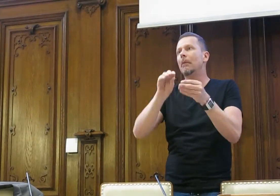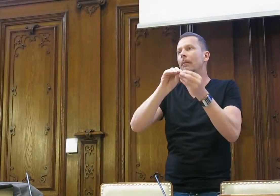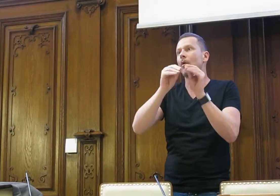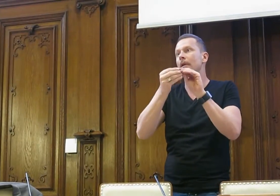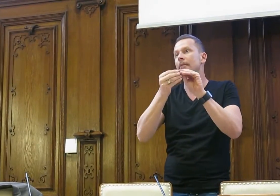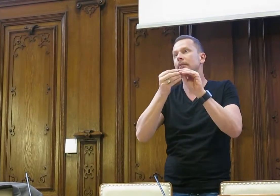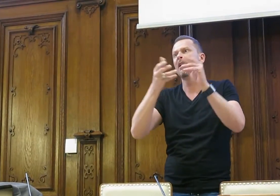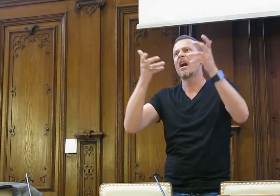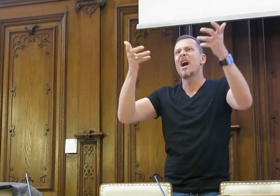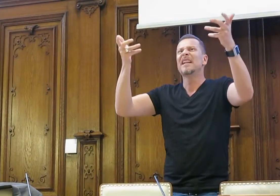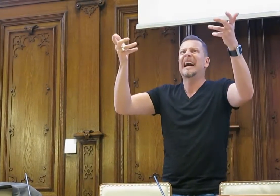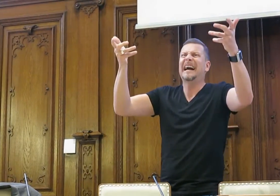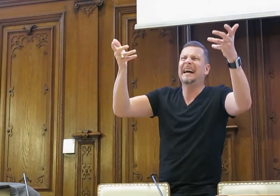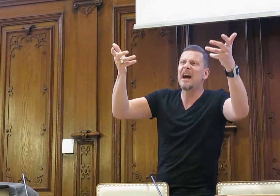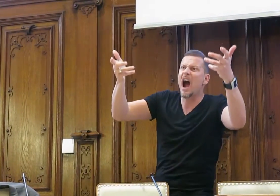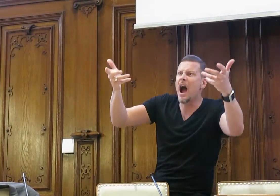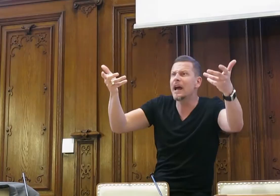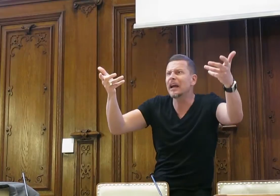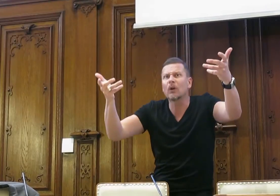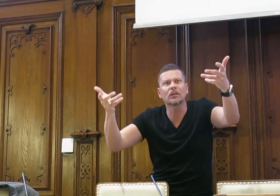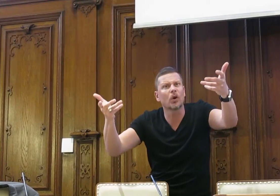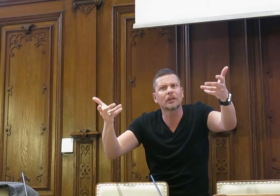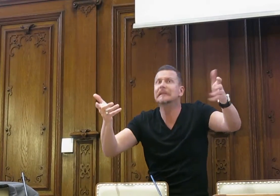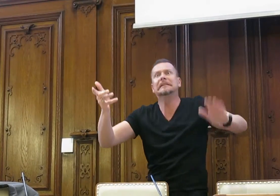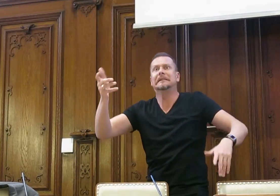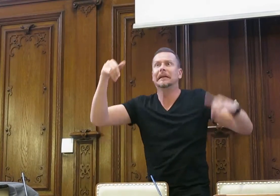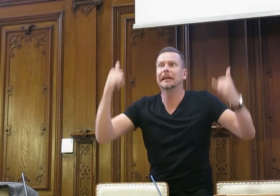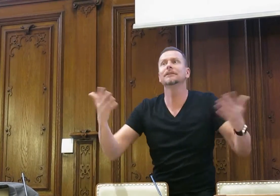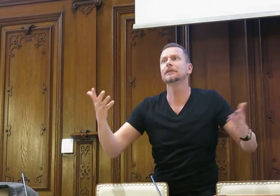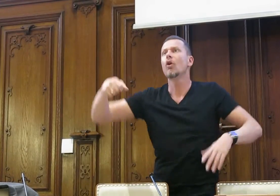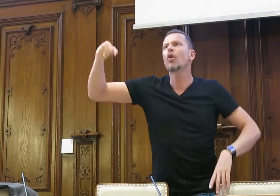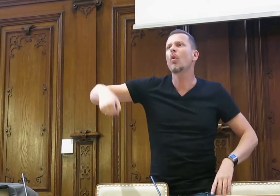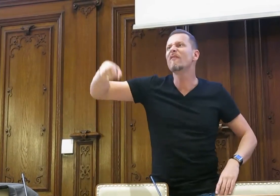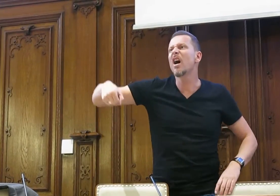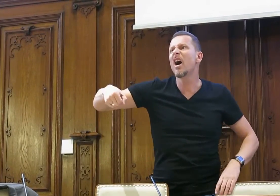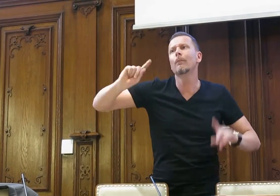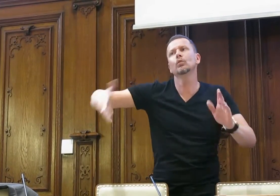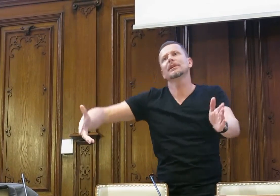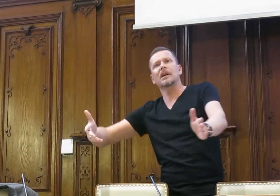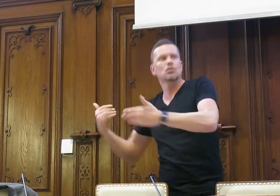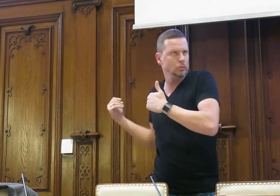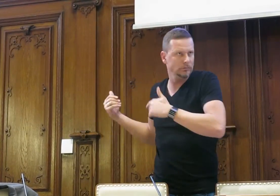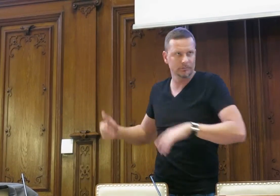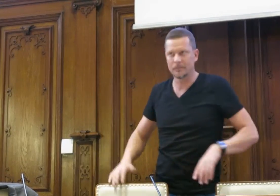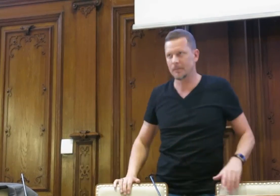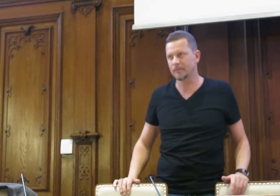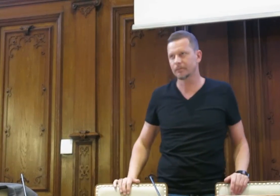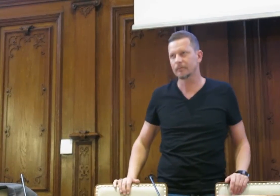ruhig, was das Flugverhalten betrifft. Dann wieder die roten Lampen, es wird dann überlegt, ja, die